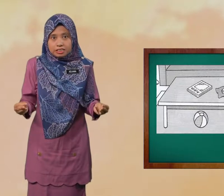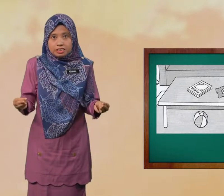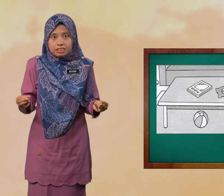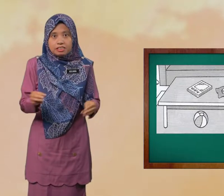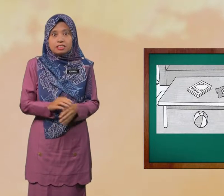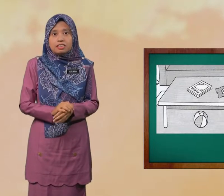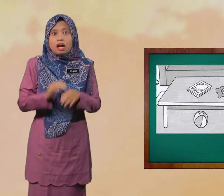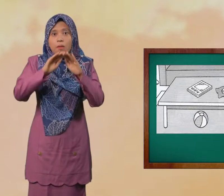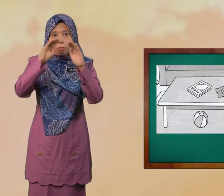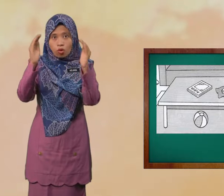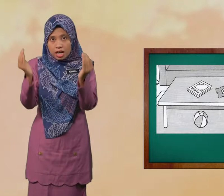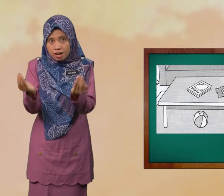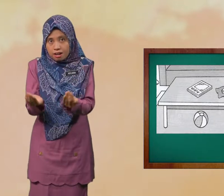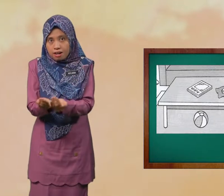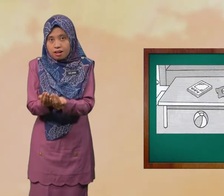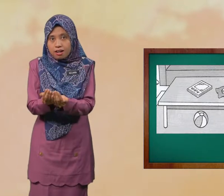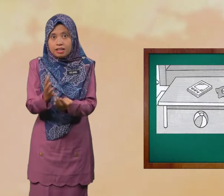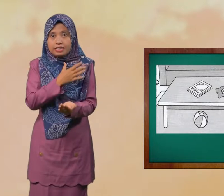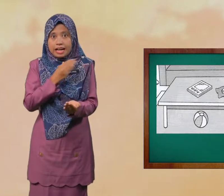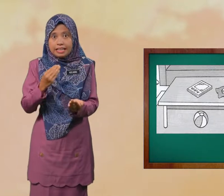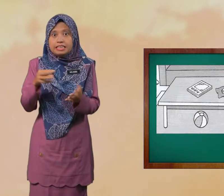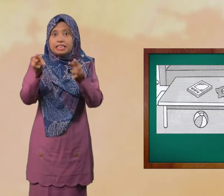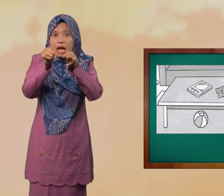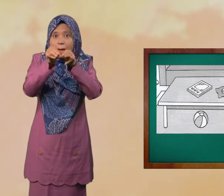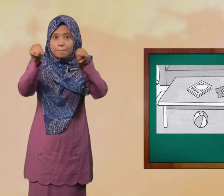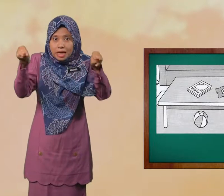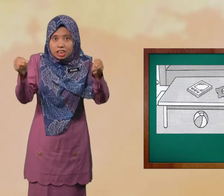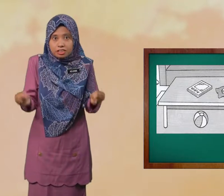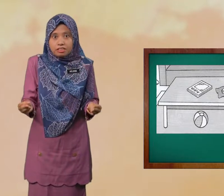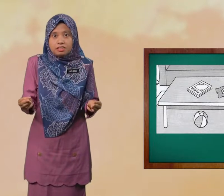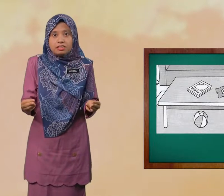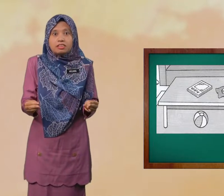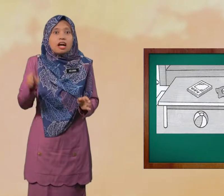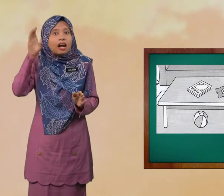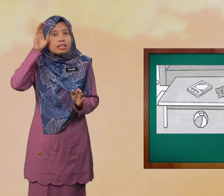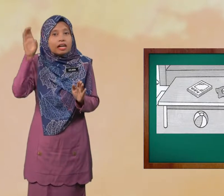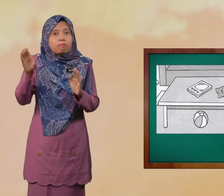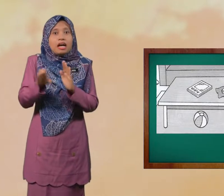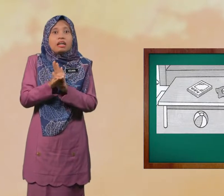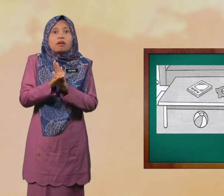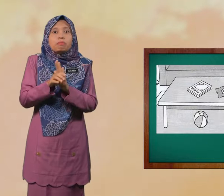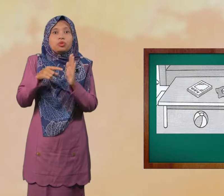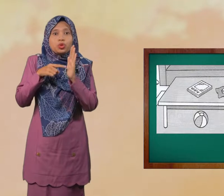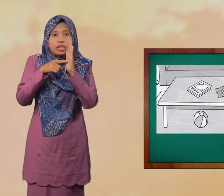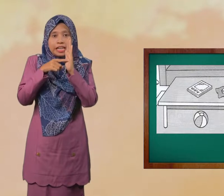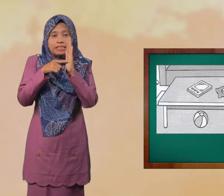Bola Dan Meja Gambar Menunjukkan